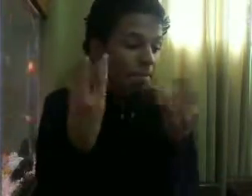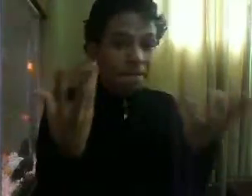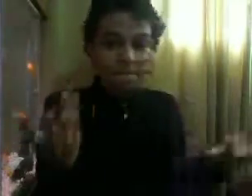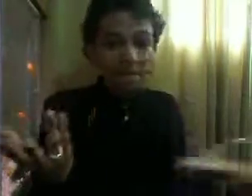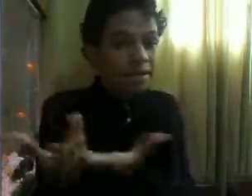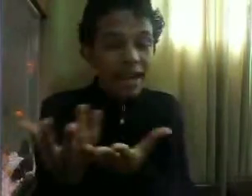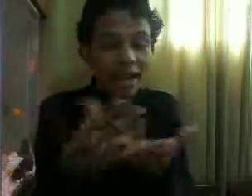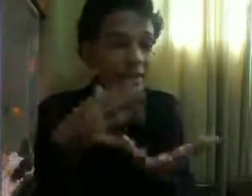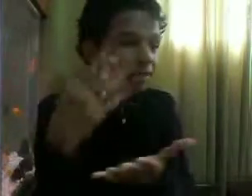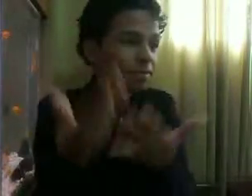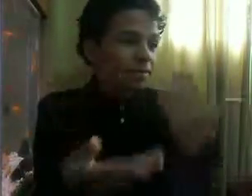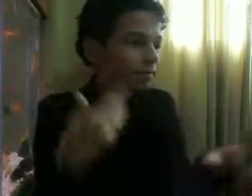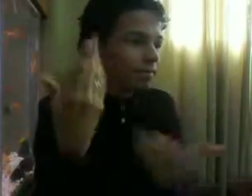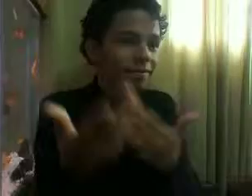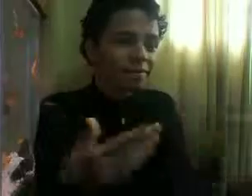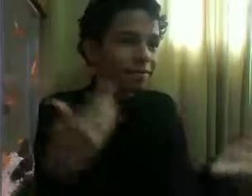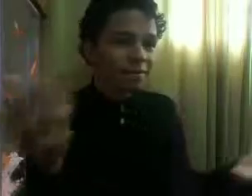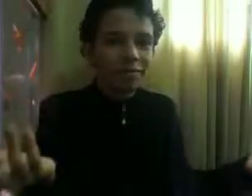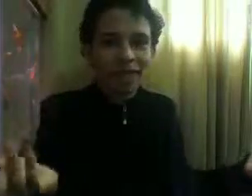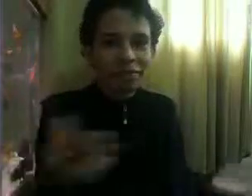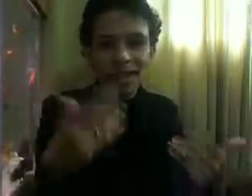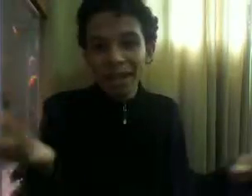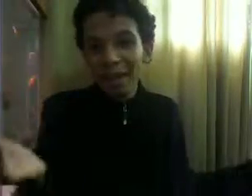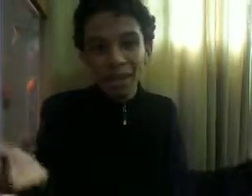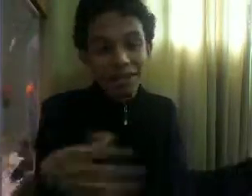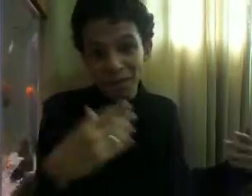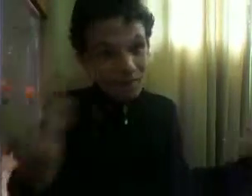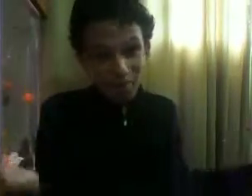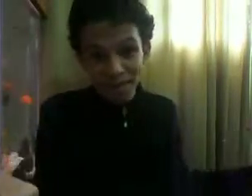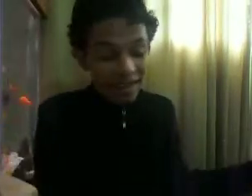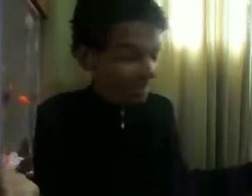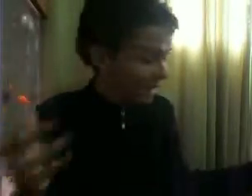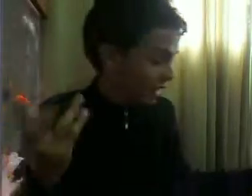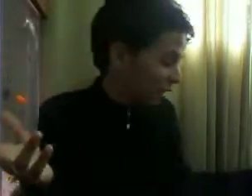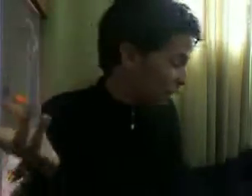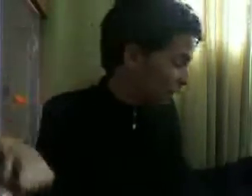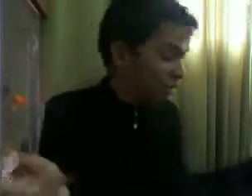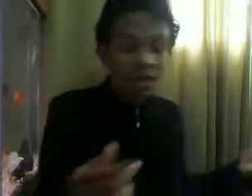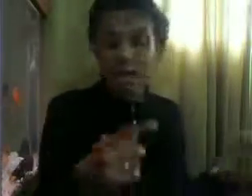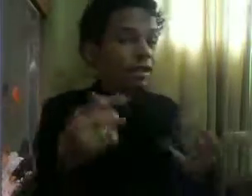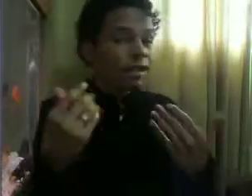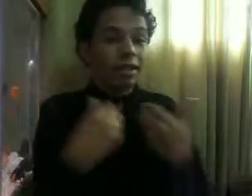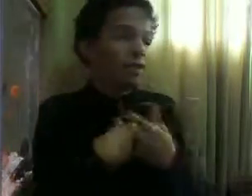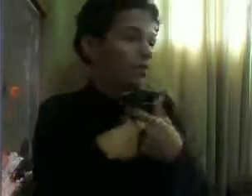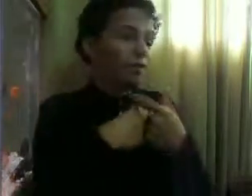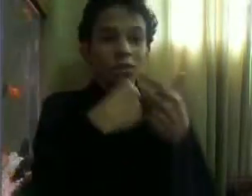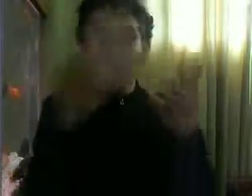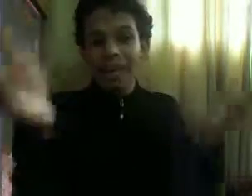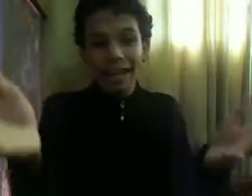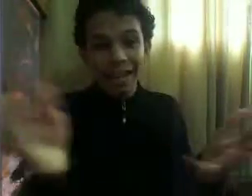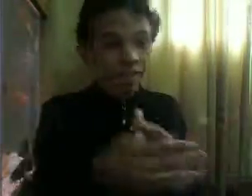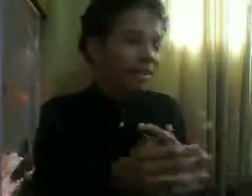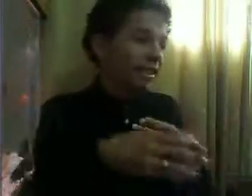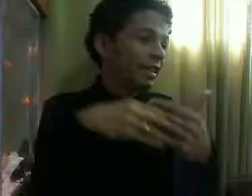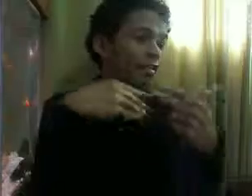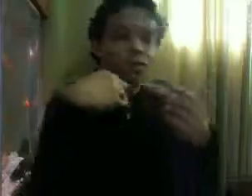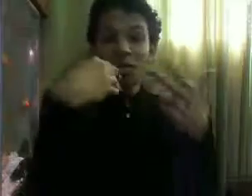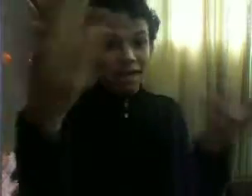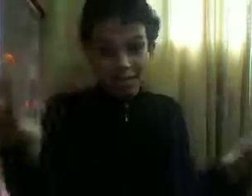Que você acaba Vendo que aquilo É uma coisa Que as pessoas fazem Querendo ou não Você aí deve fazer Os seus pais